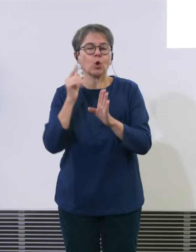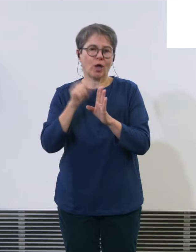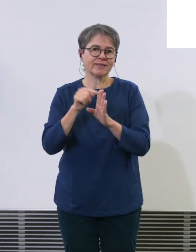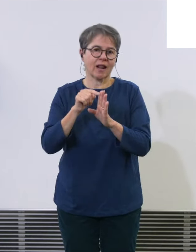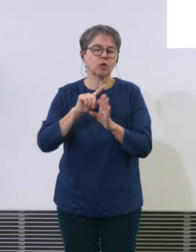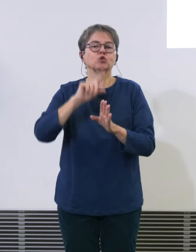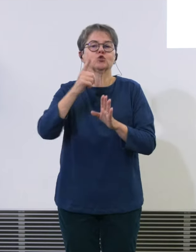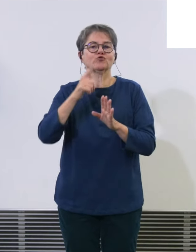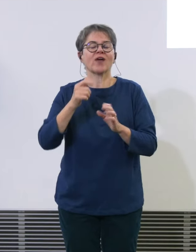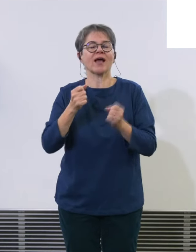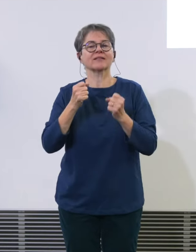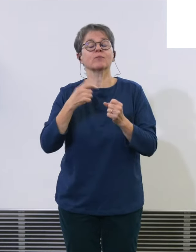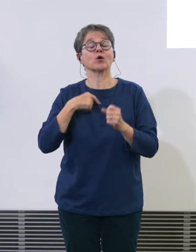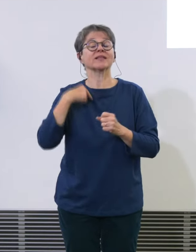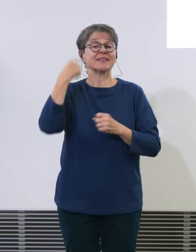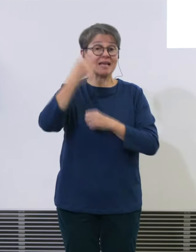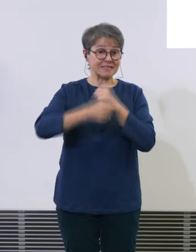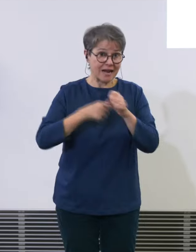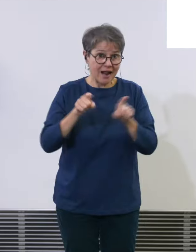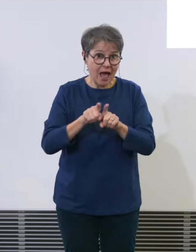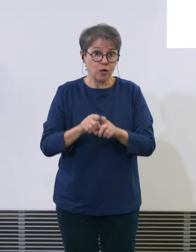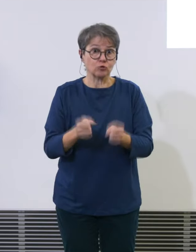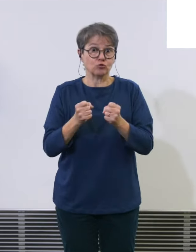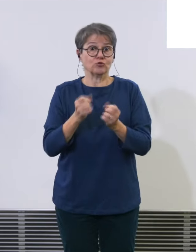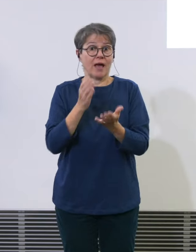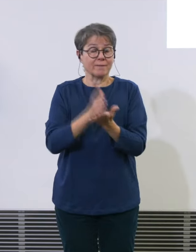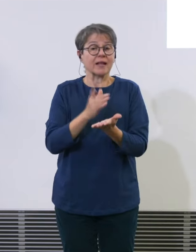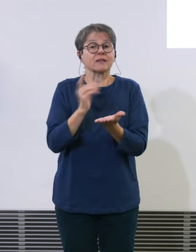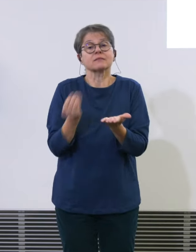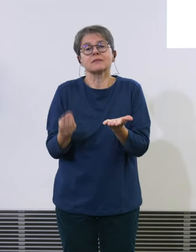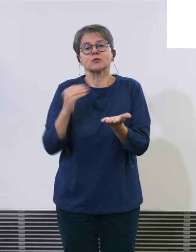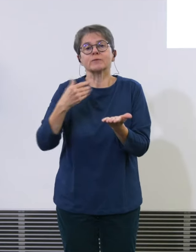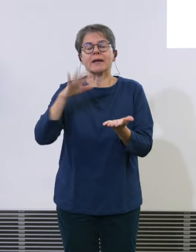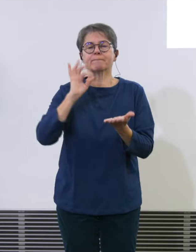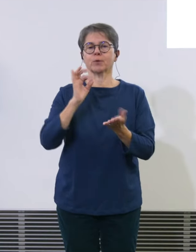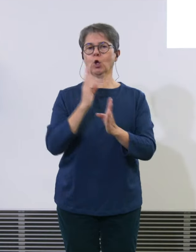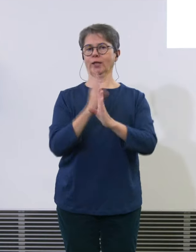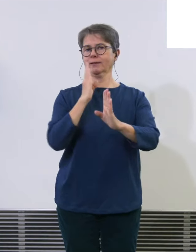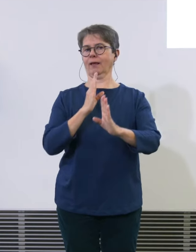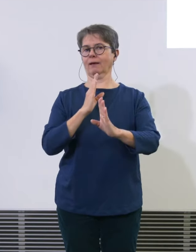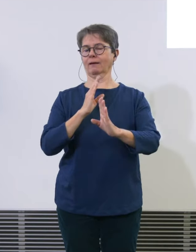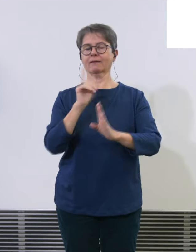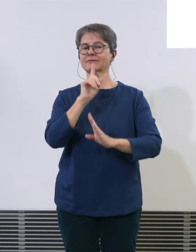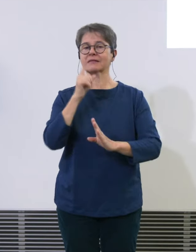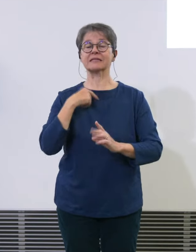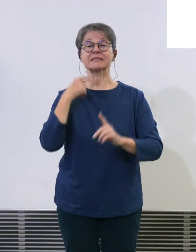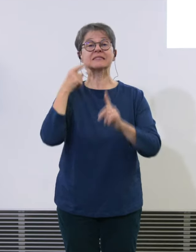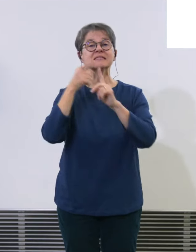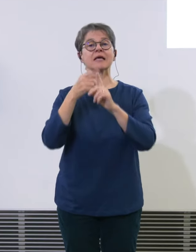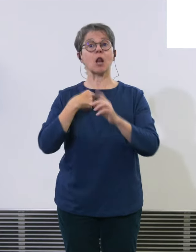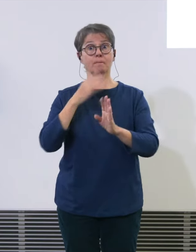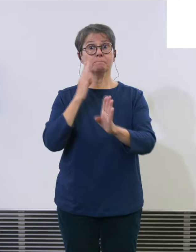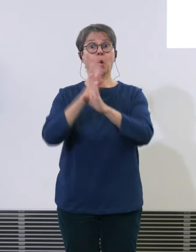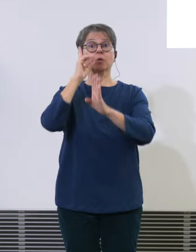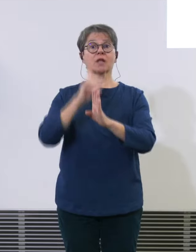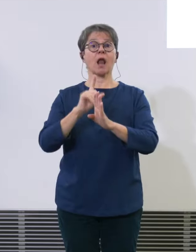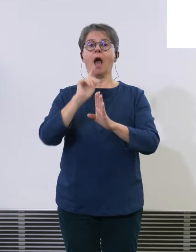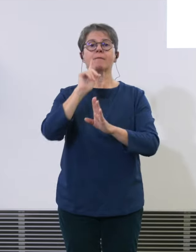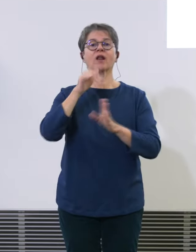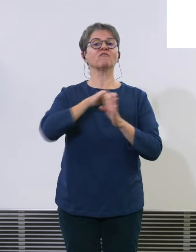gleich stabil sein und auch pünktlicher aber nicht sagen wir sind pünktlich und dafür streichen wir mehr flüge das kann nicht der Weg sein wie wir in